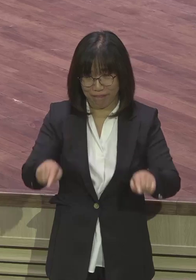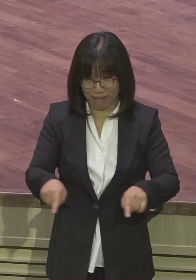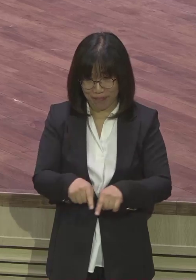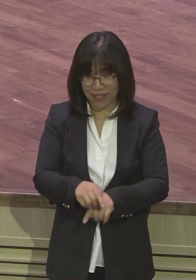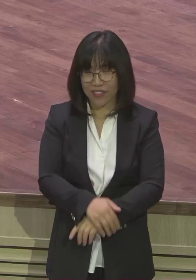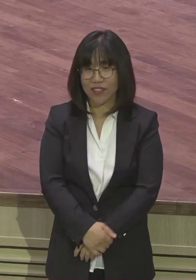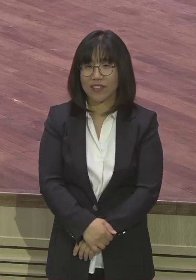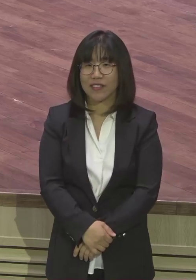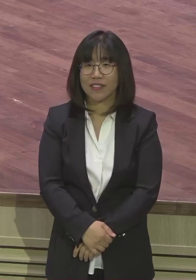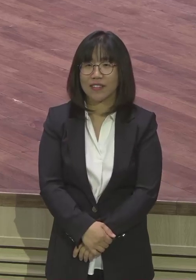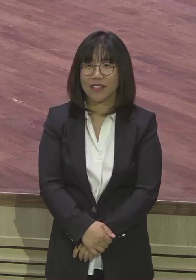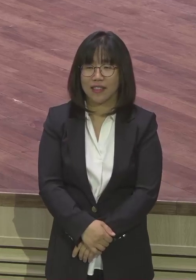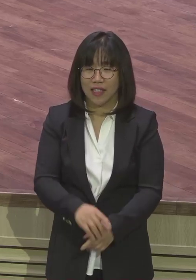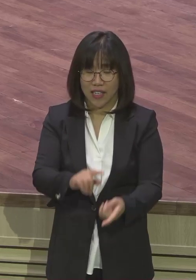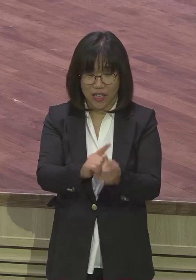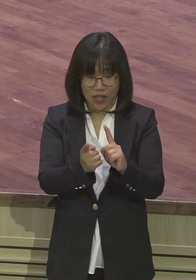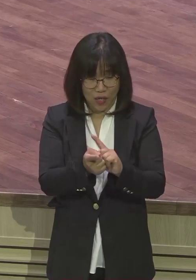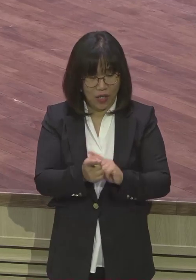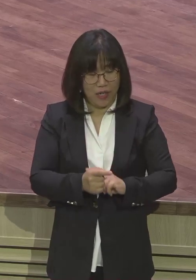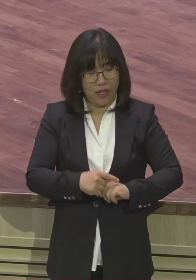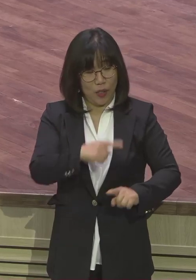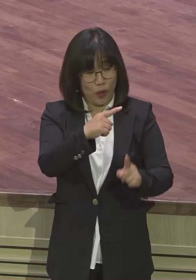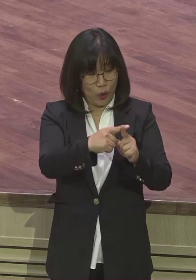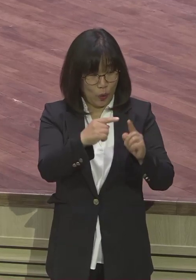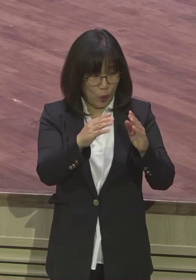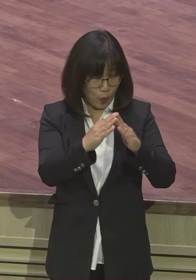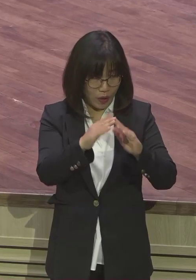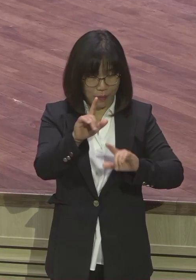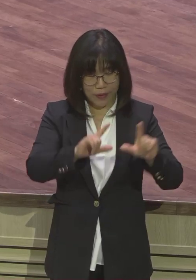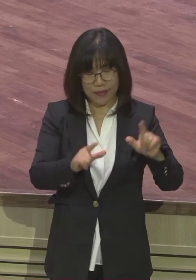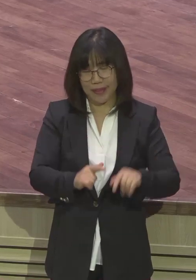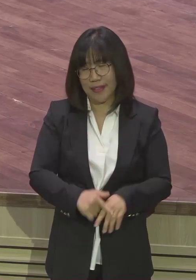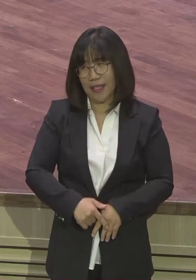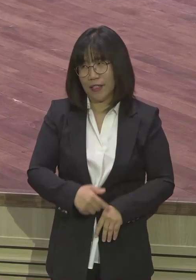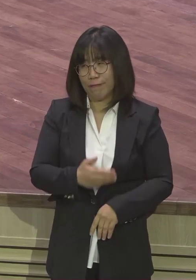교회라니 교회. 교회입니까 그게? 어렸을 때 그거 보고 다 자랐다니까요.